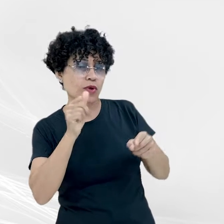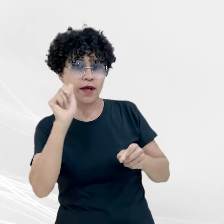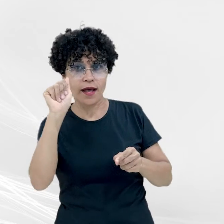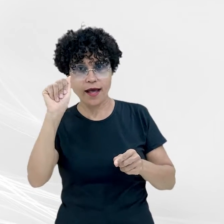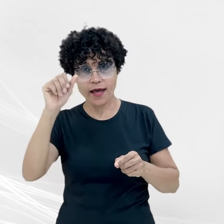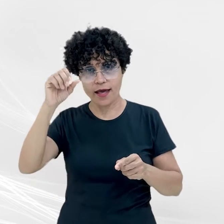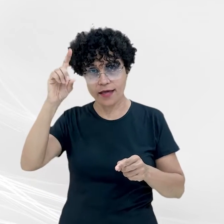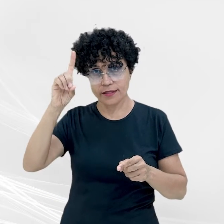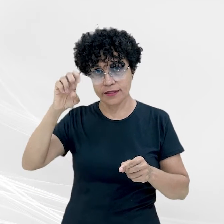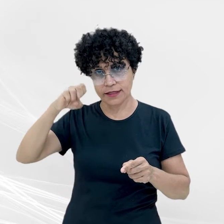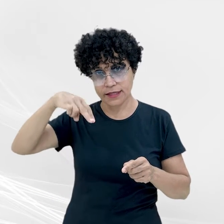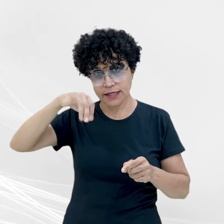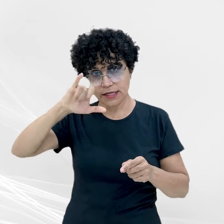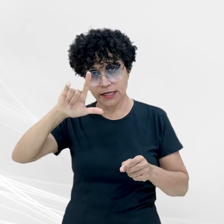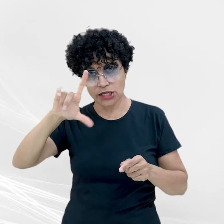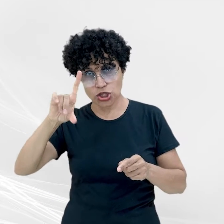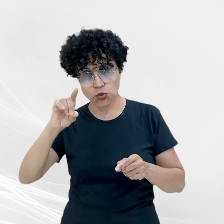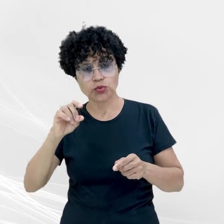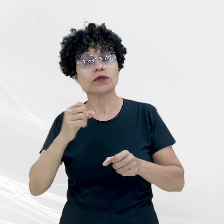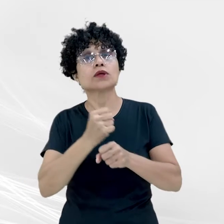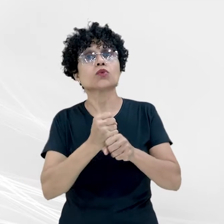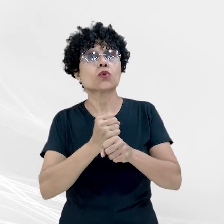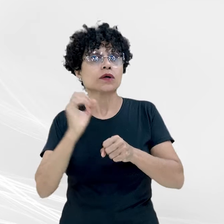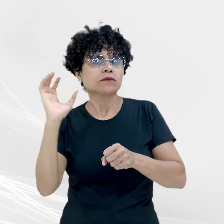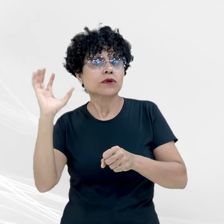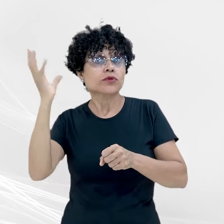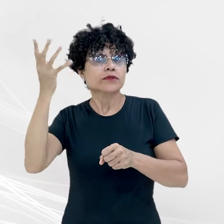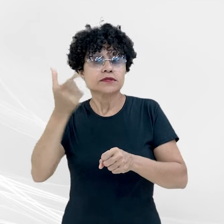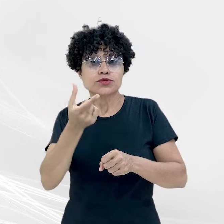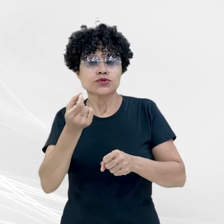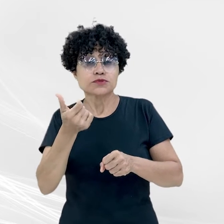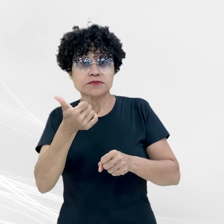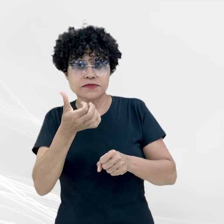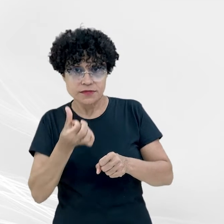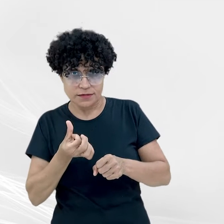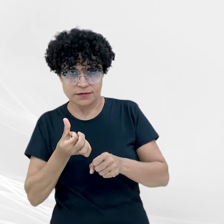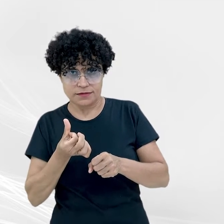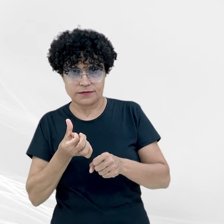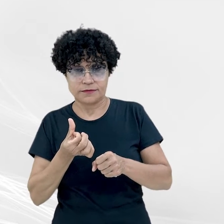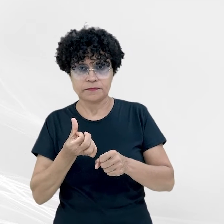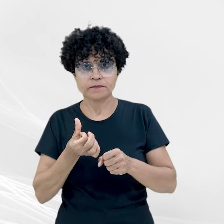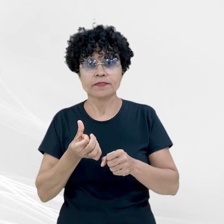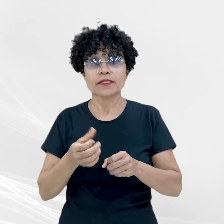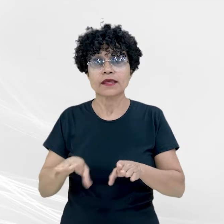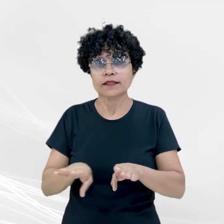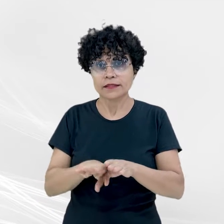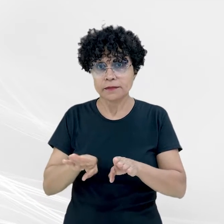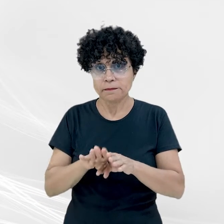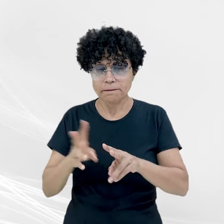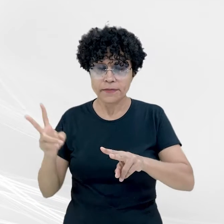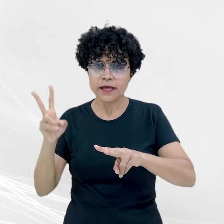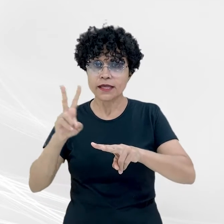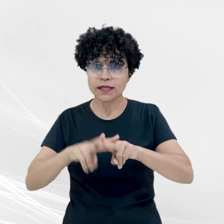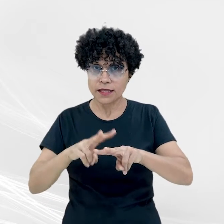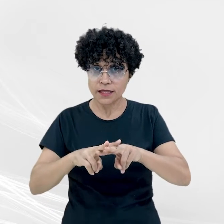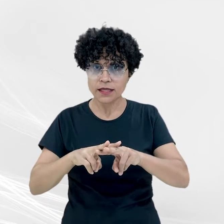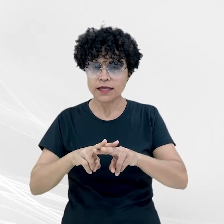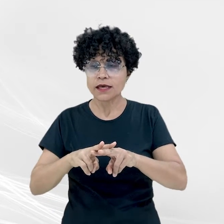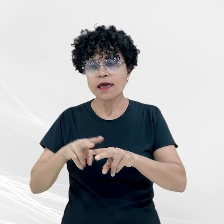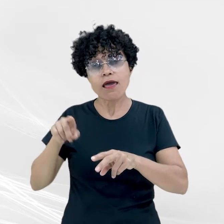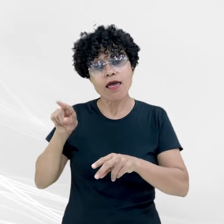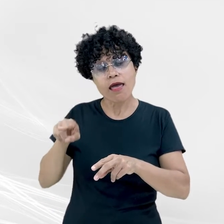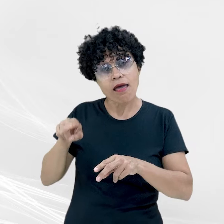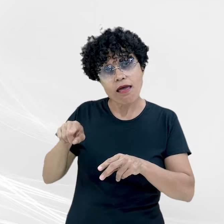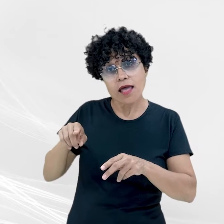Adaltiva Gomes, no ano de 2016. A sentença inclui também mais dois anos e nove meses por porte